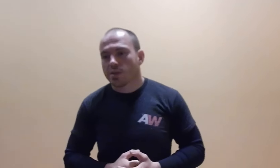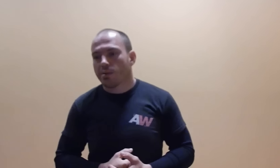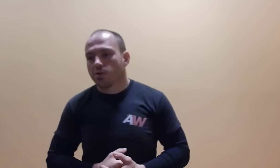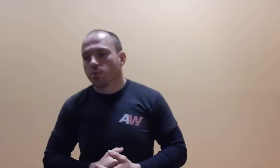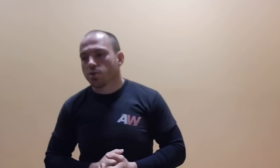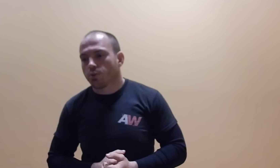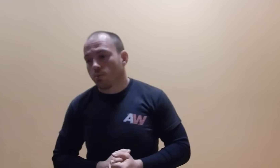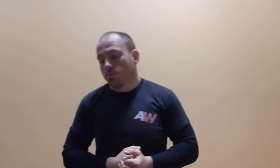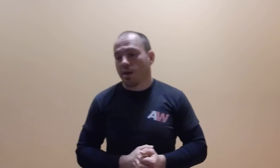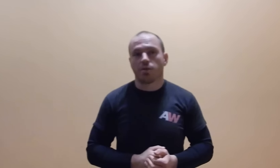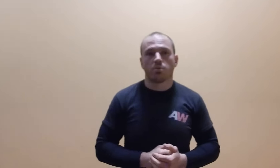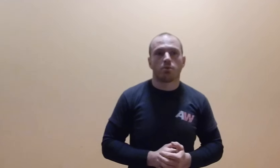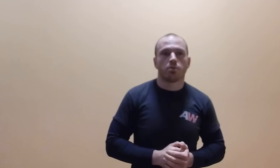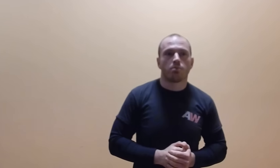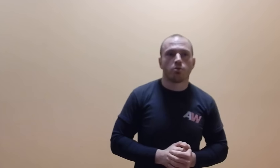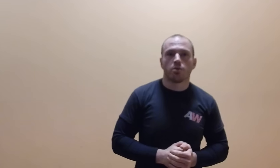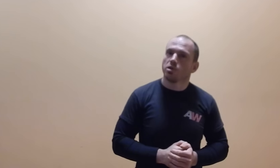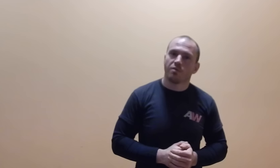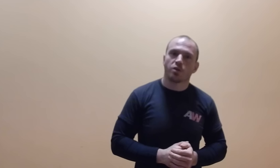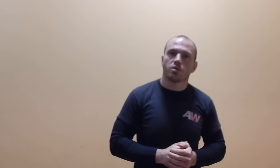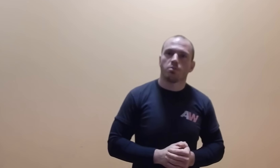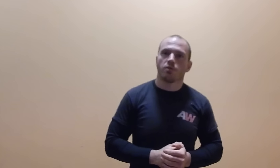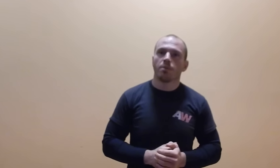więc ja mam w tym momencie problem prawnie, no bo nie broniłem się, nieważne co powiem.